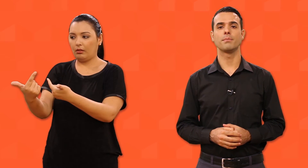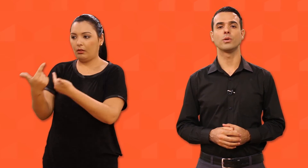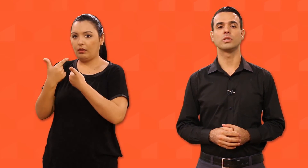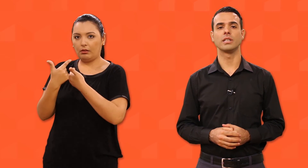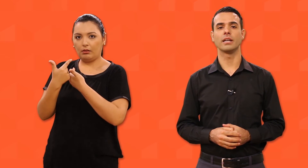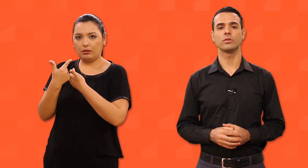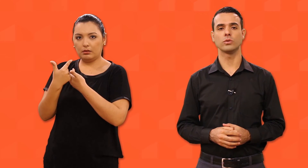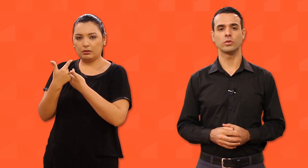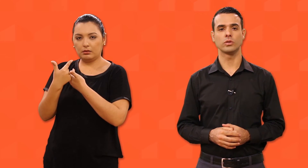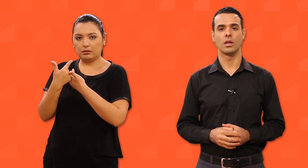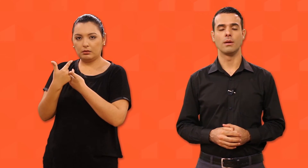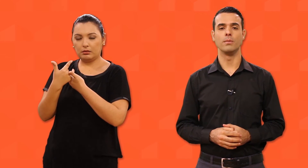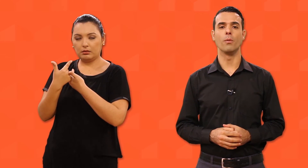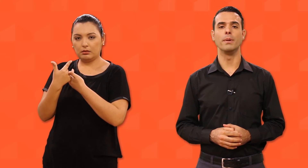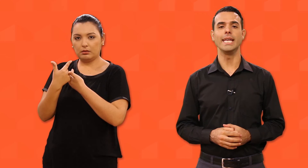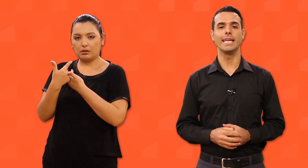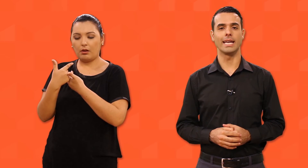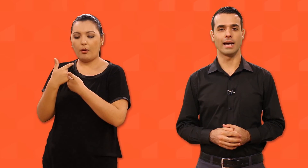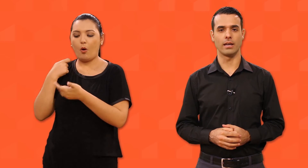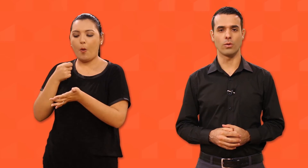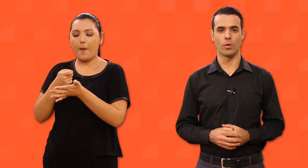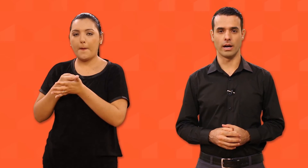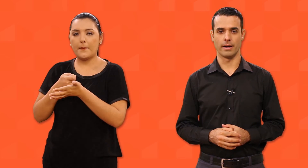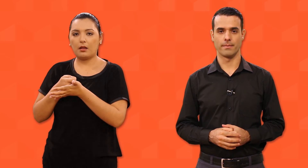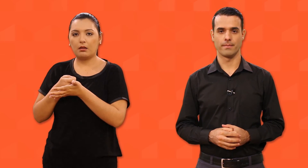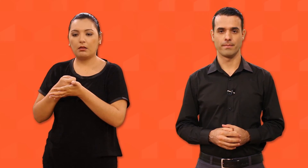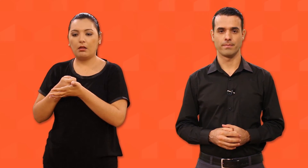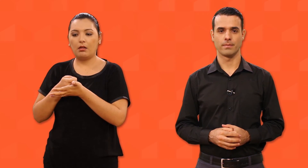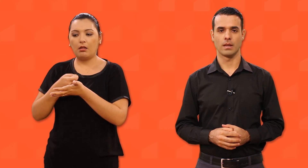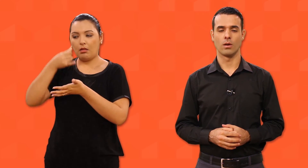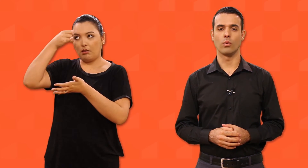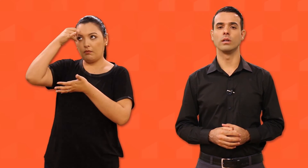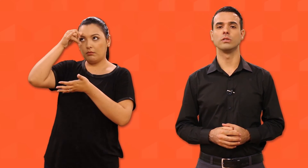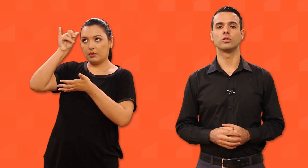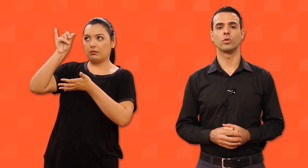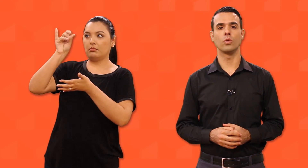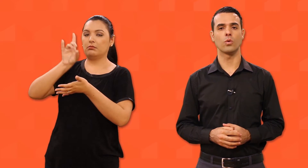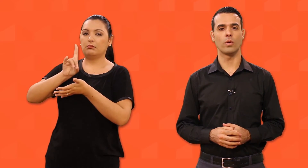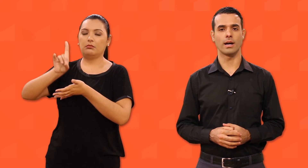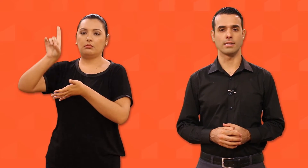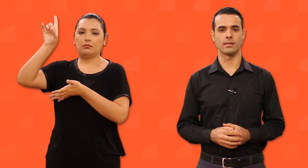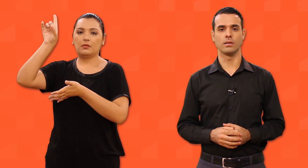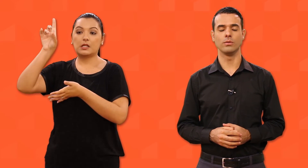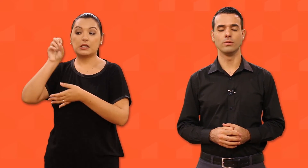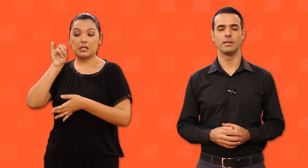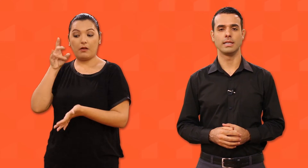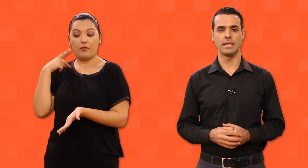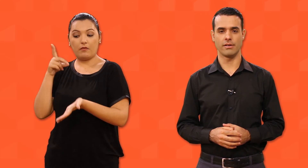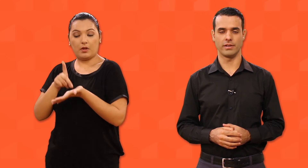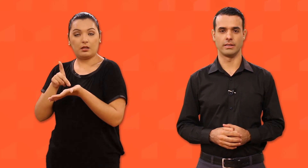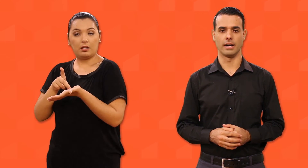processos me obriguem a recuar, quando estou com a razão e a verdade.